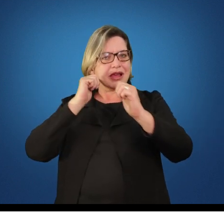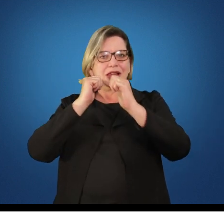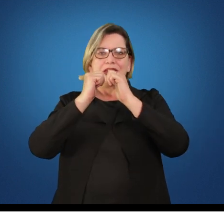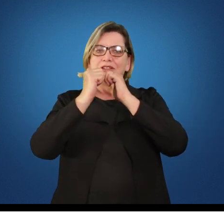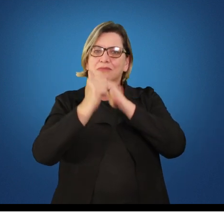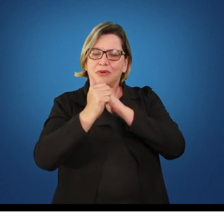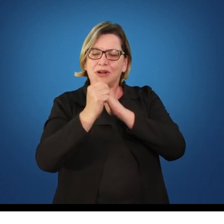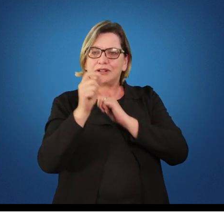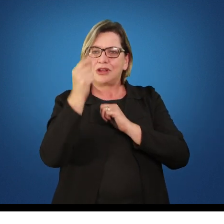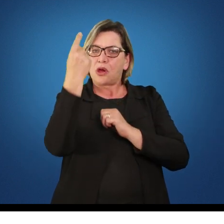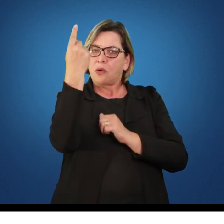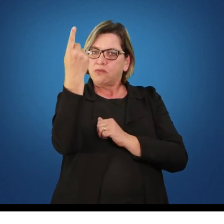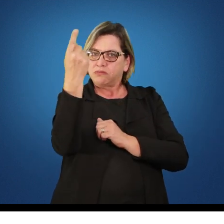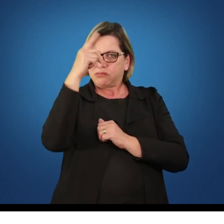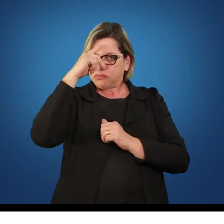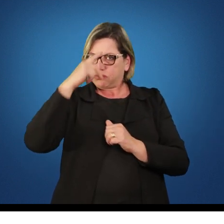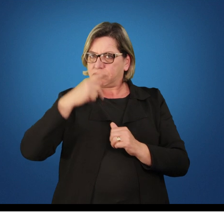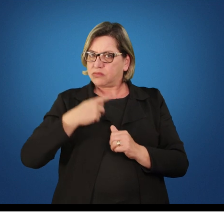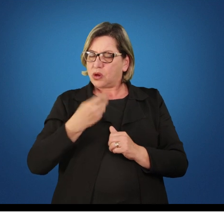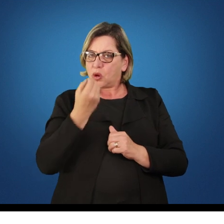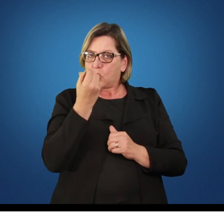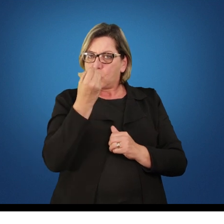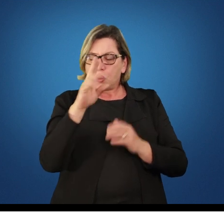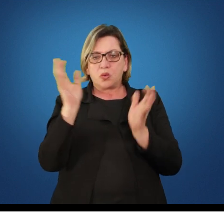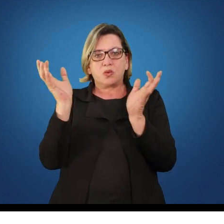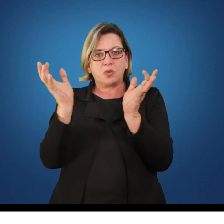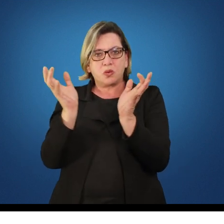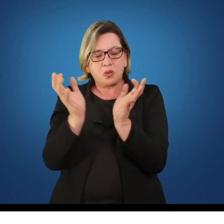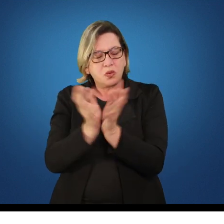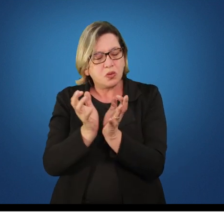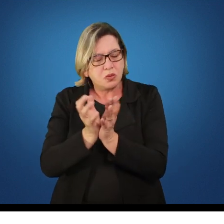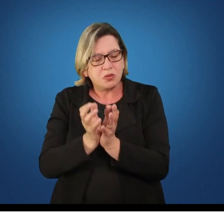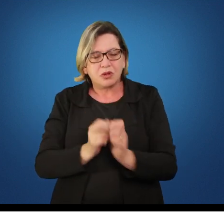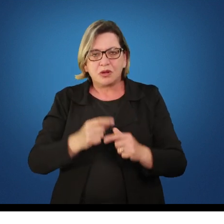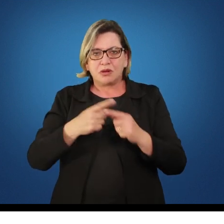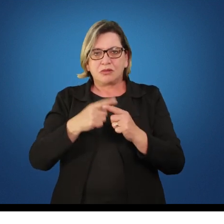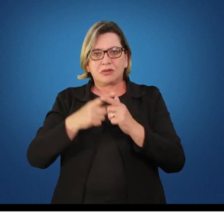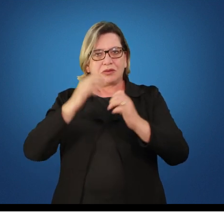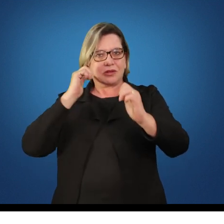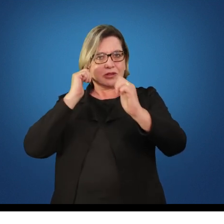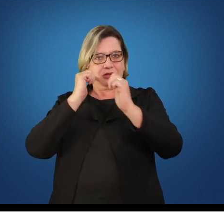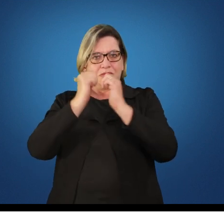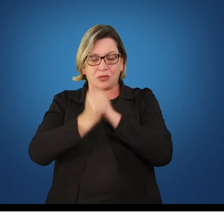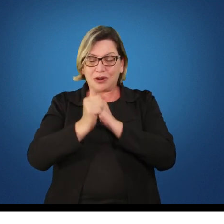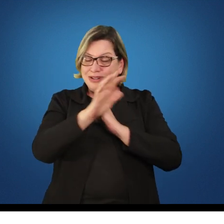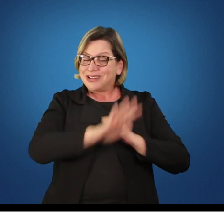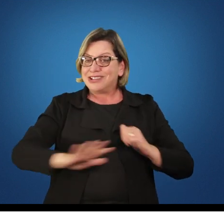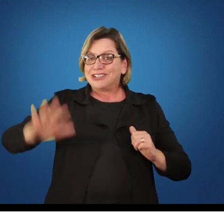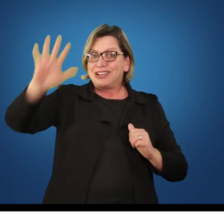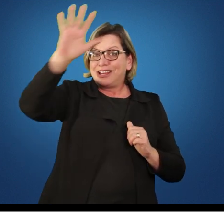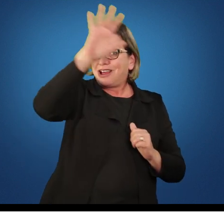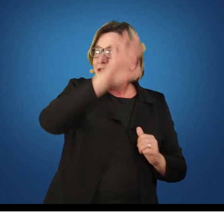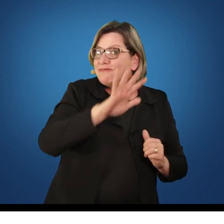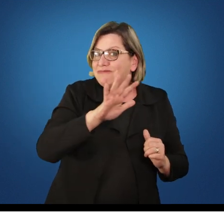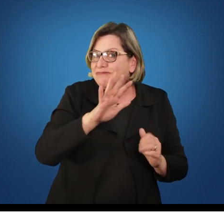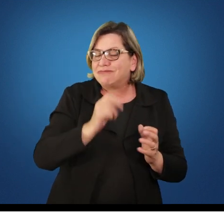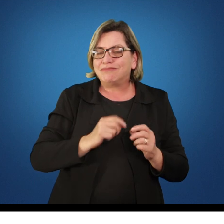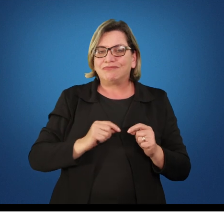coletivo. Porque nós estamos falando do esporte em geral. Não só um e não só outro. Vocês virão